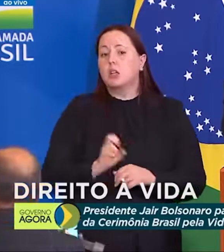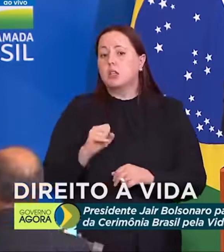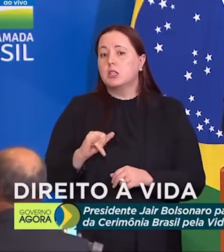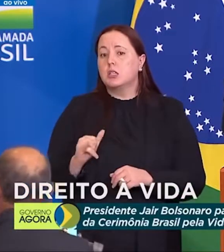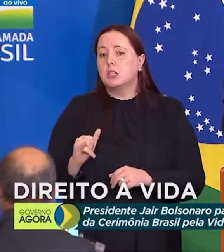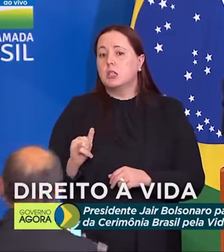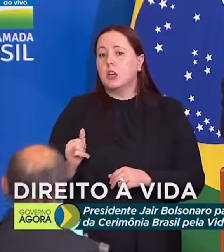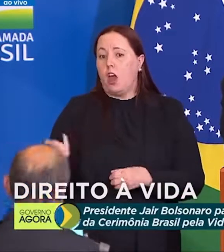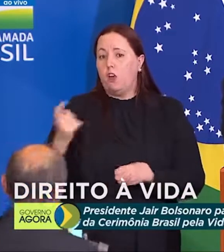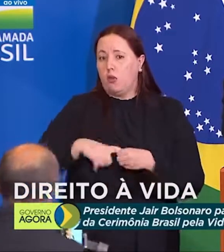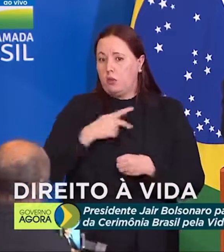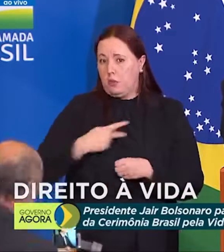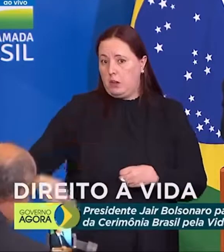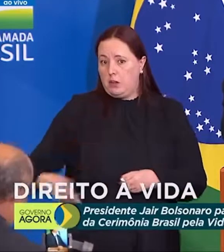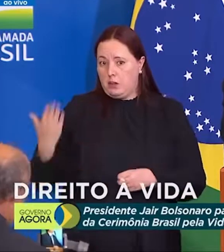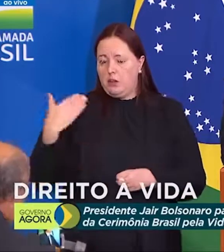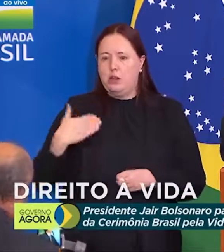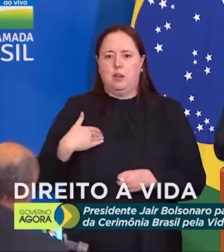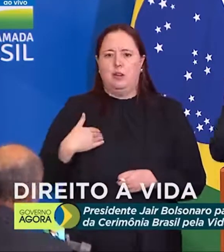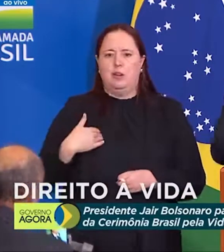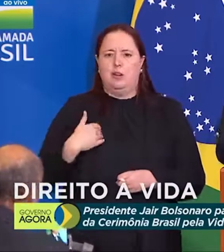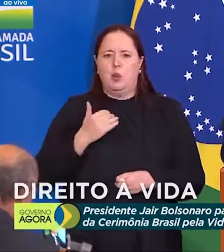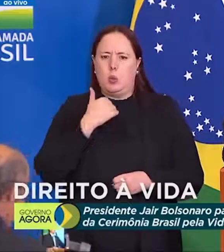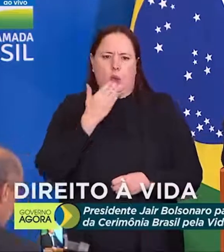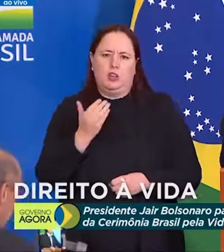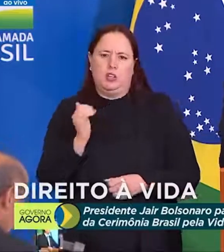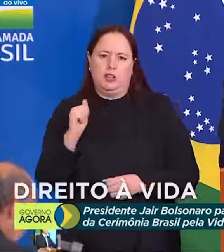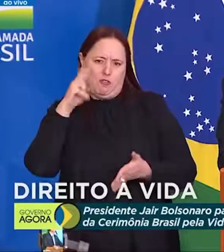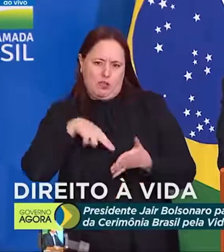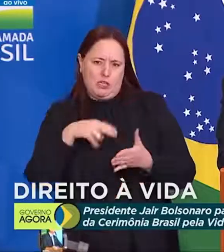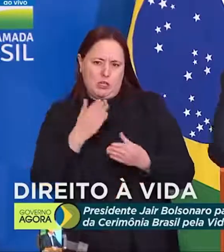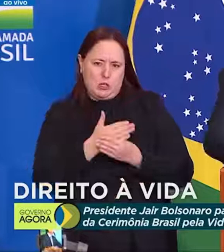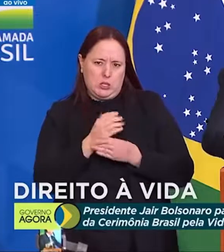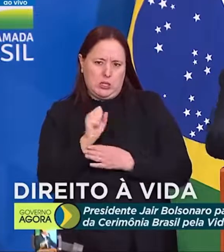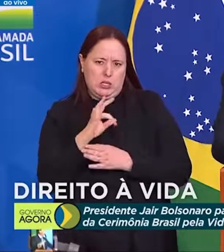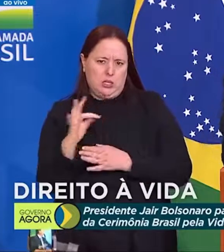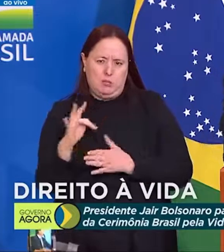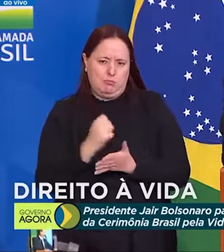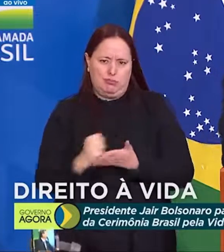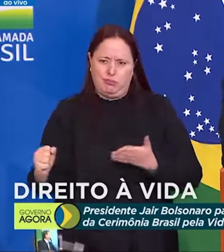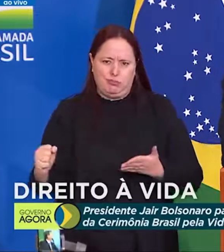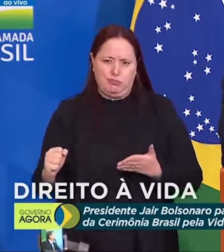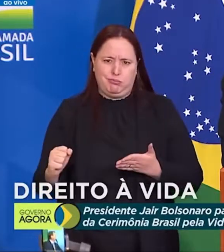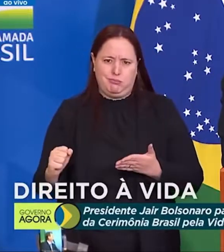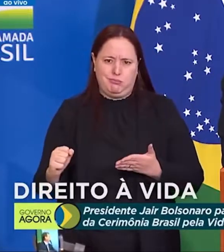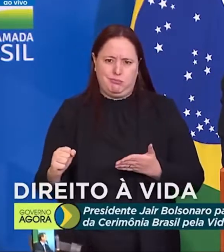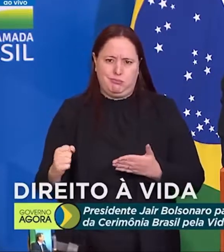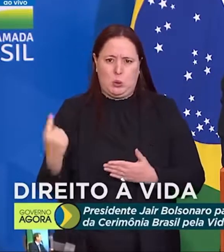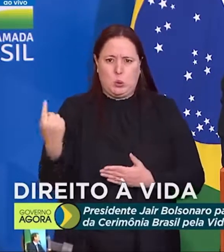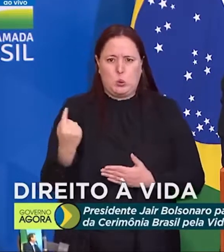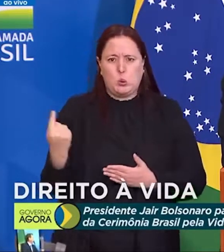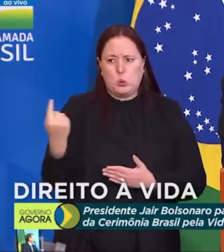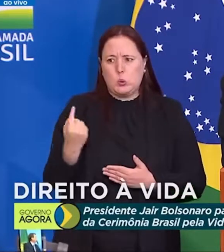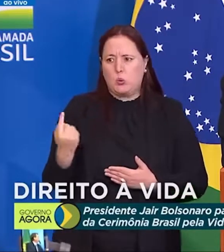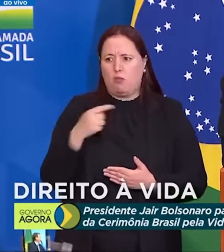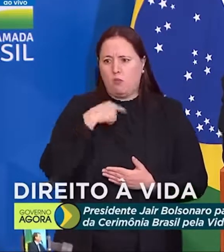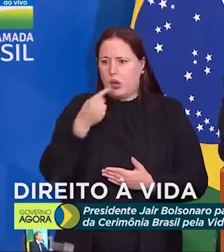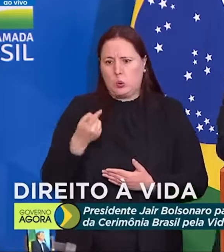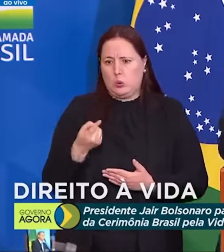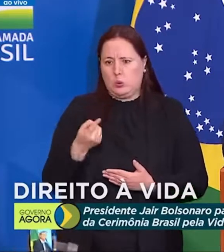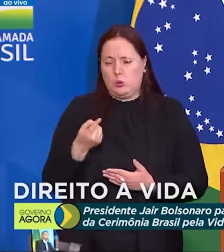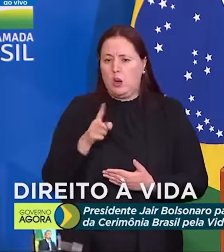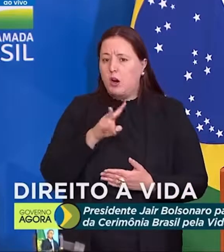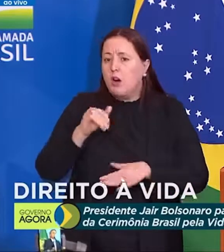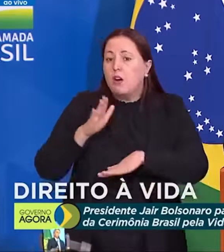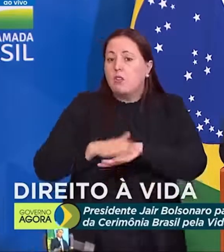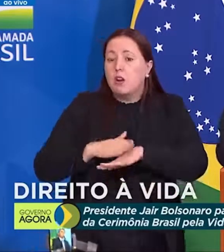Não adianta o André Mendonça pedir vistas, porque ele é um evangélico. Vão passar o trator em cima dele. O